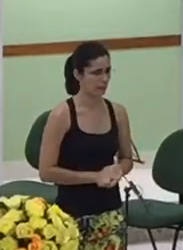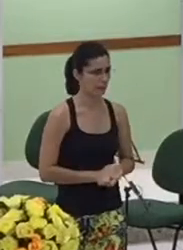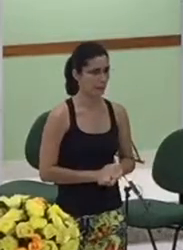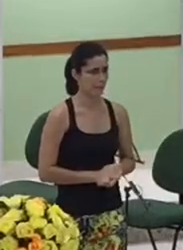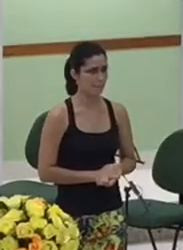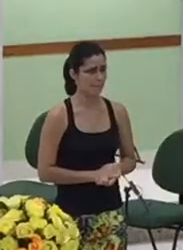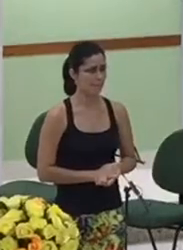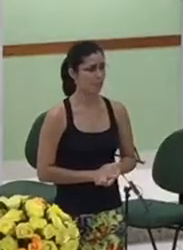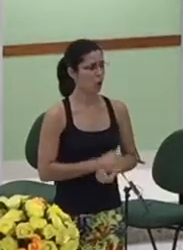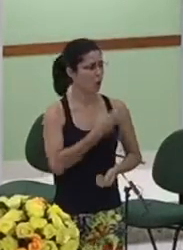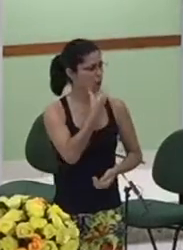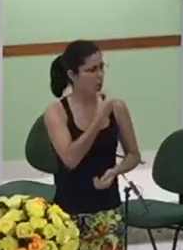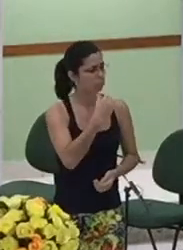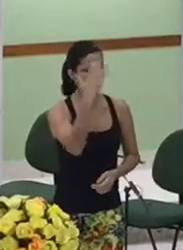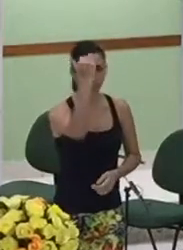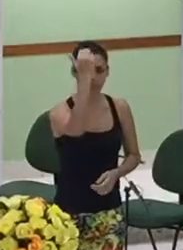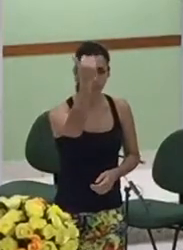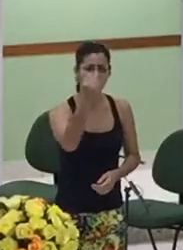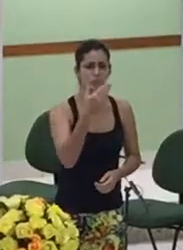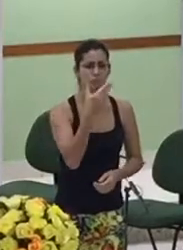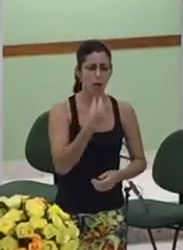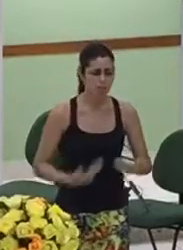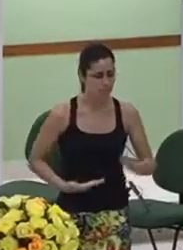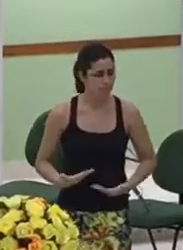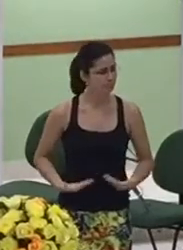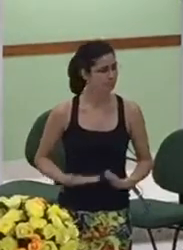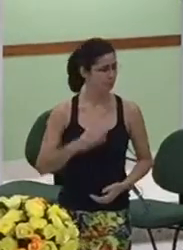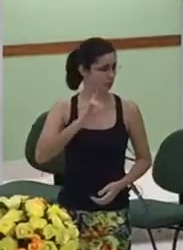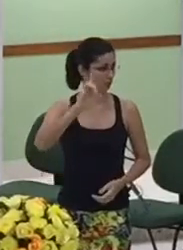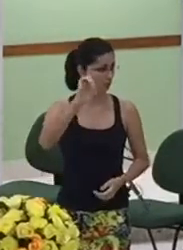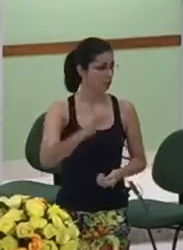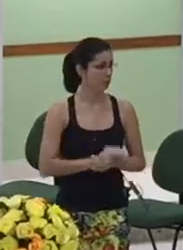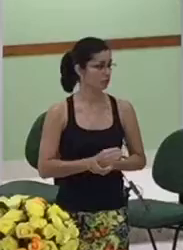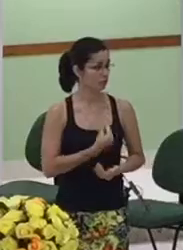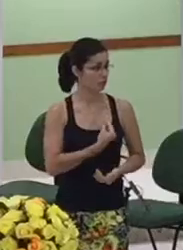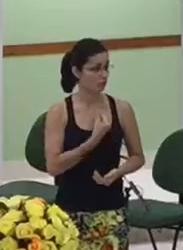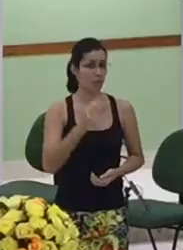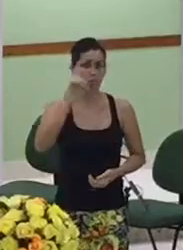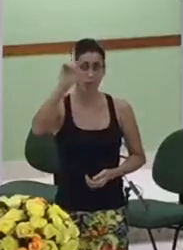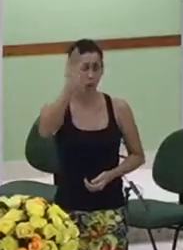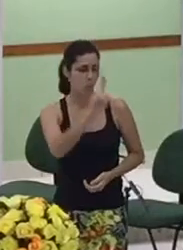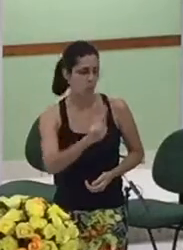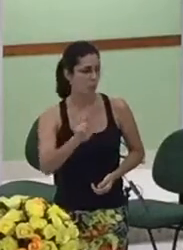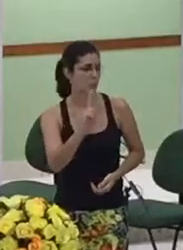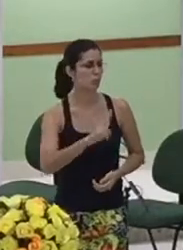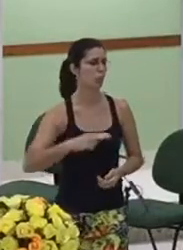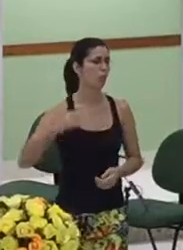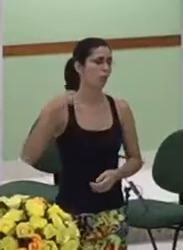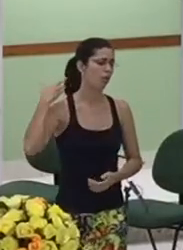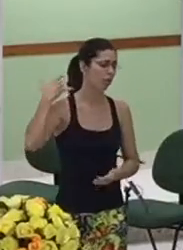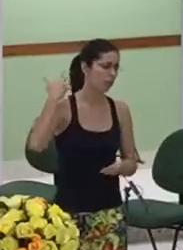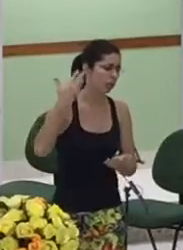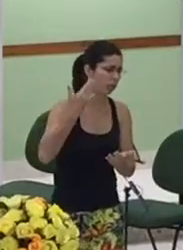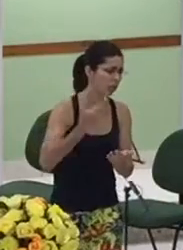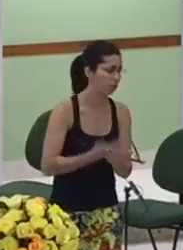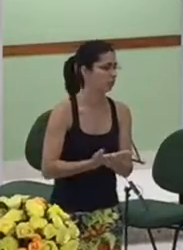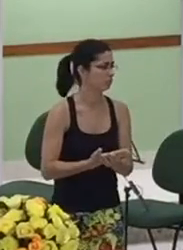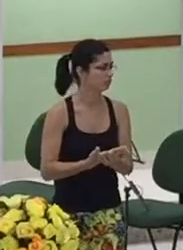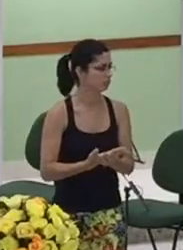importantes os homens de Deus homens que foram usados pelo Senhor ao longo da história e que de fato prepararam o caminho do